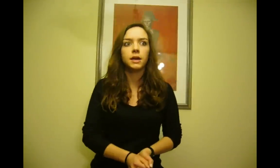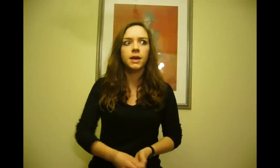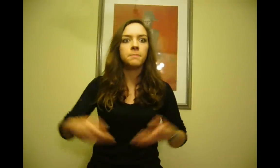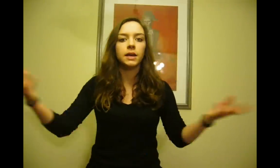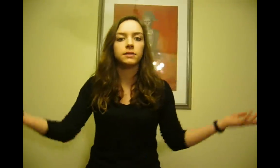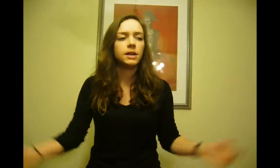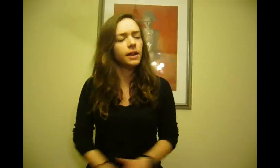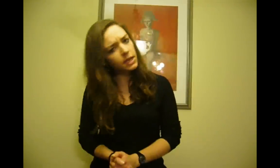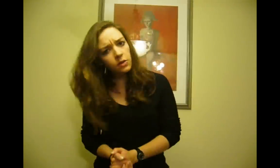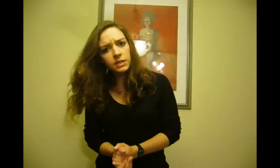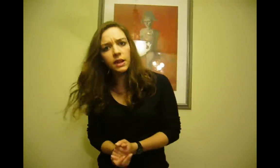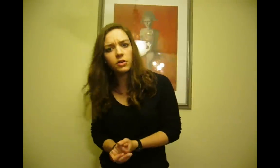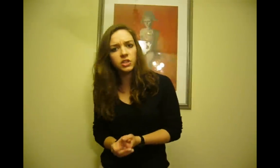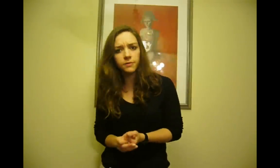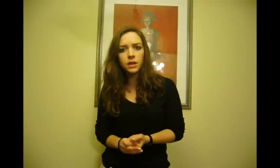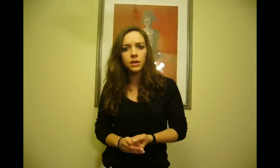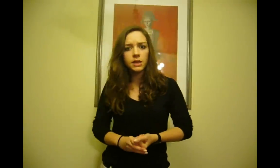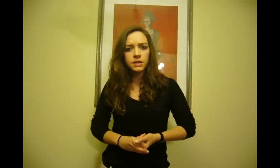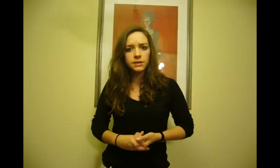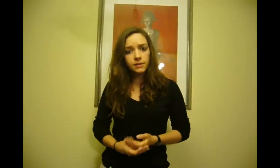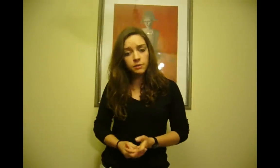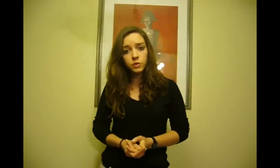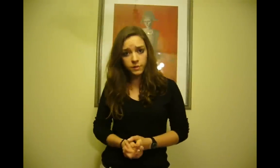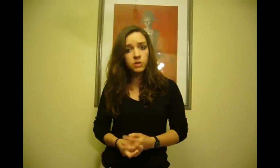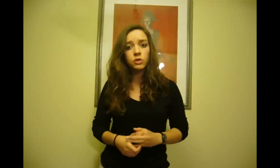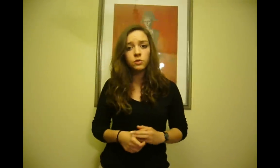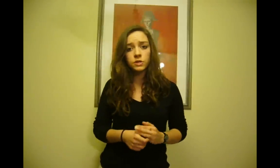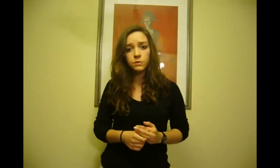em marco. Será que irem conseguir dar origem à vida? Será que temos vizinhos que não conhecemos?